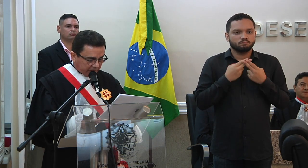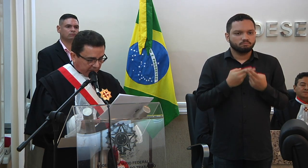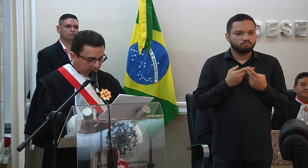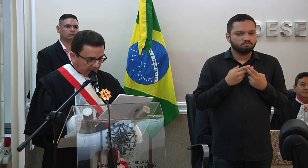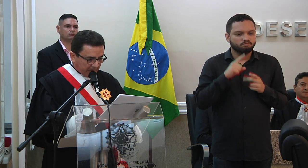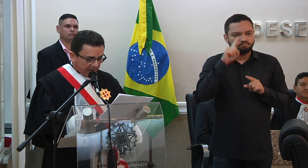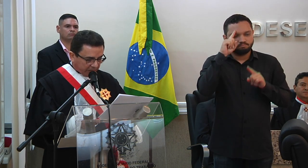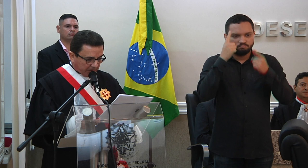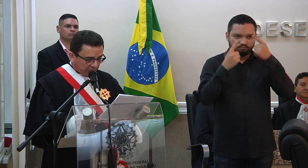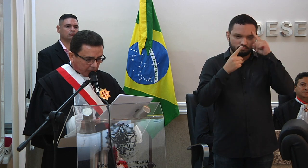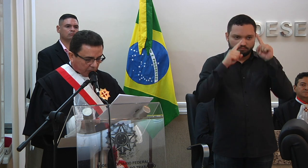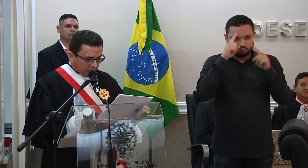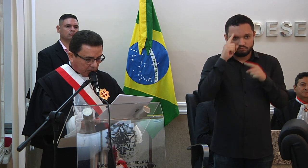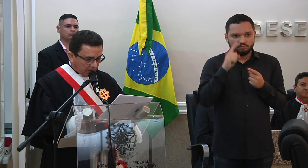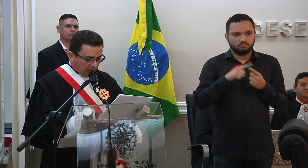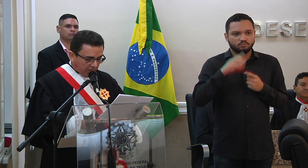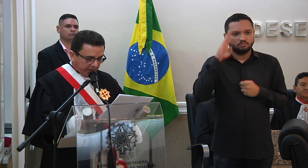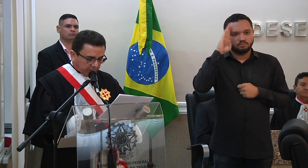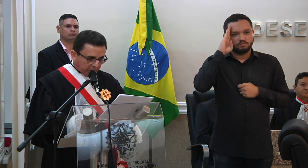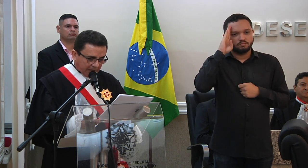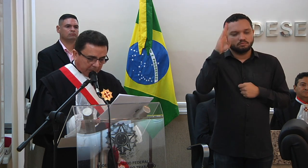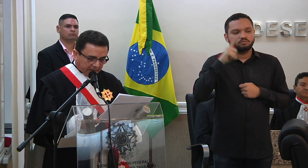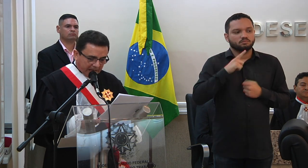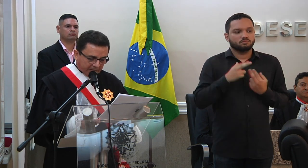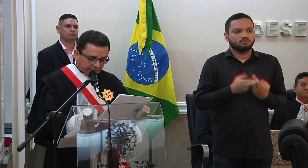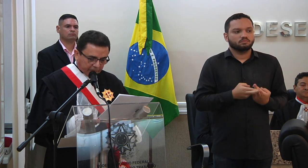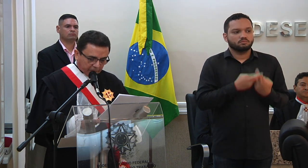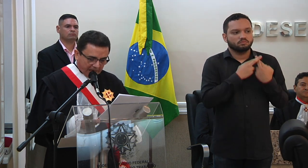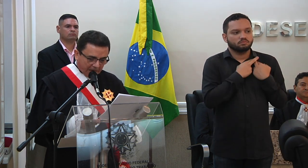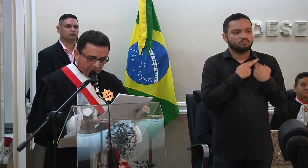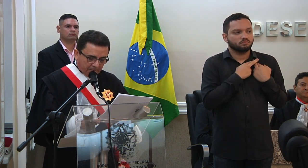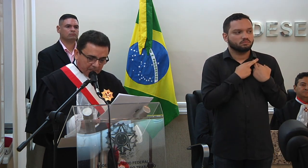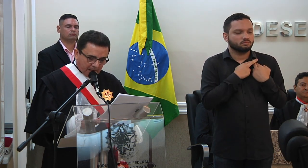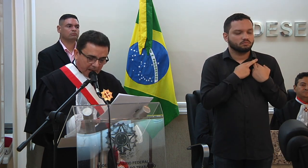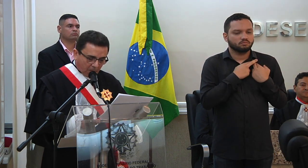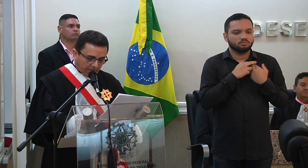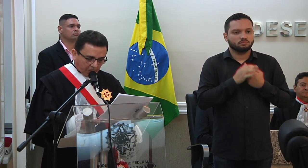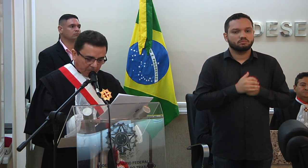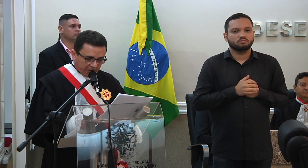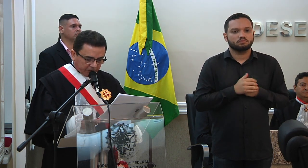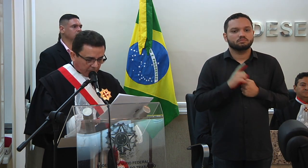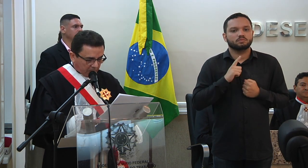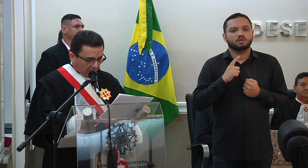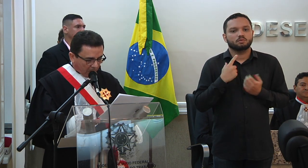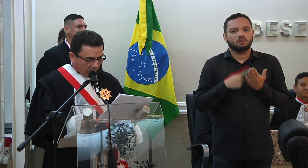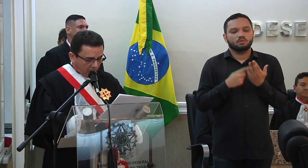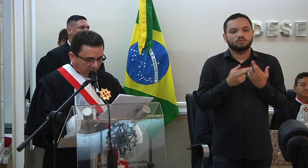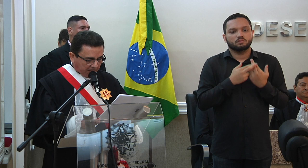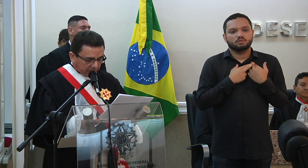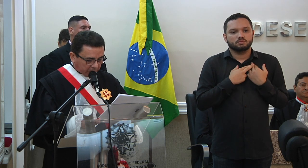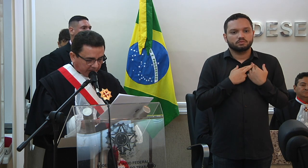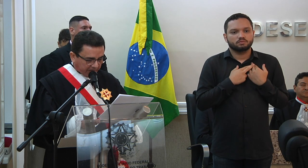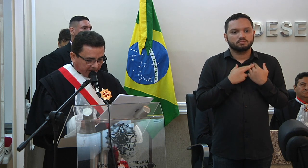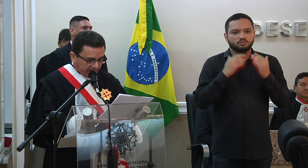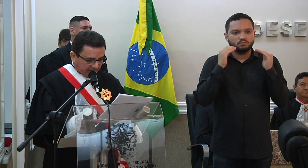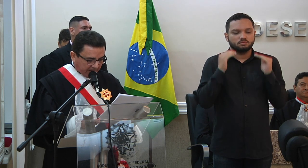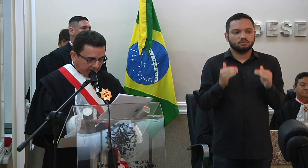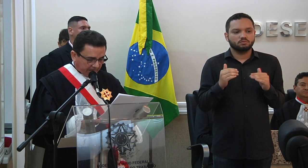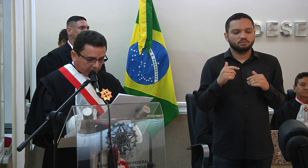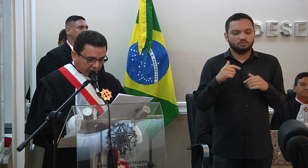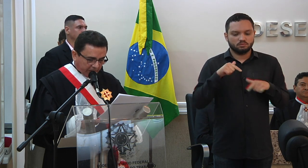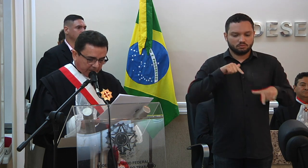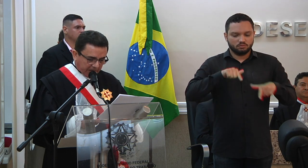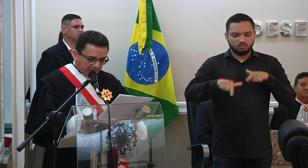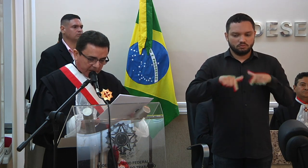criatividade e, acima de tudo, com responsabilidade funcional e compromisso com o cumprimento do dever,